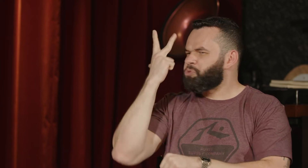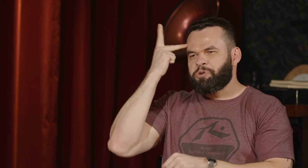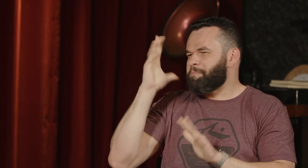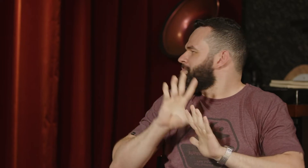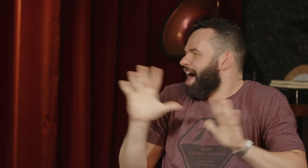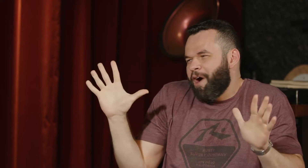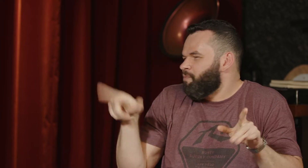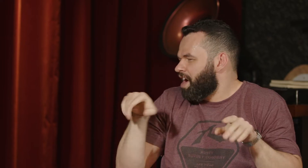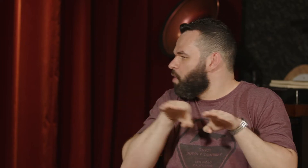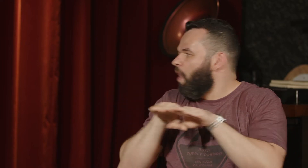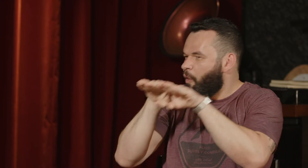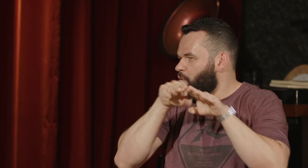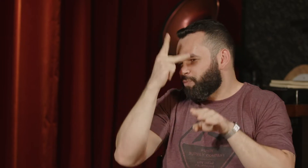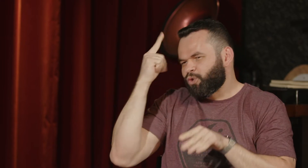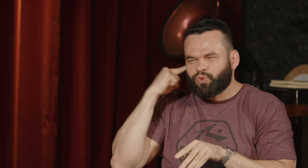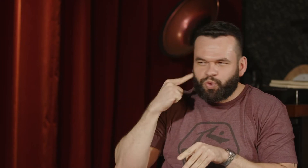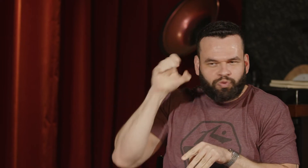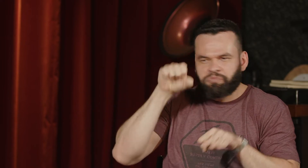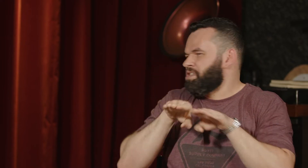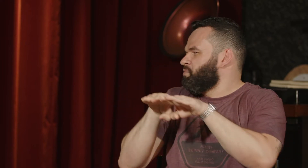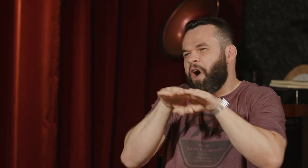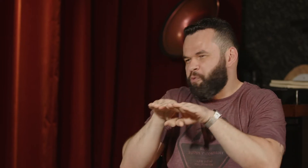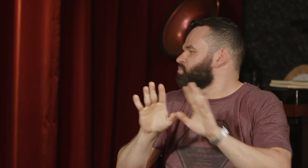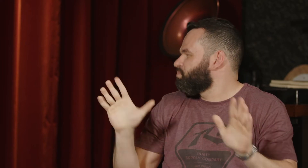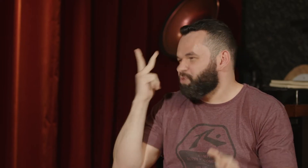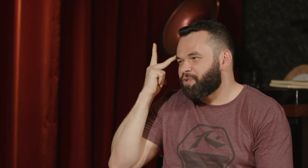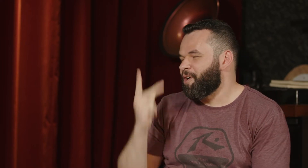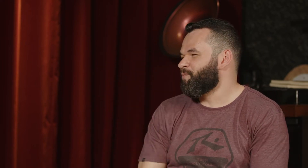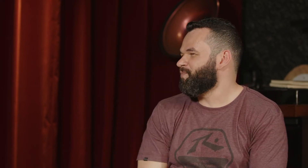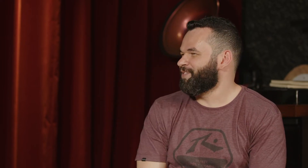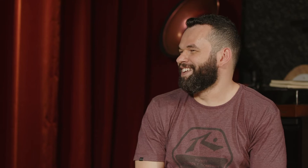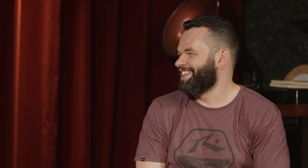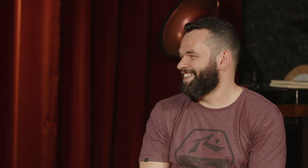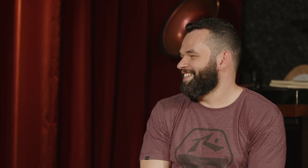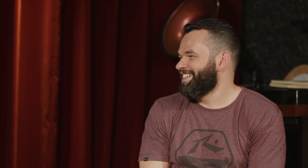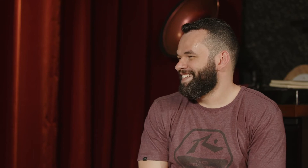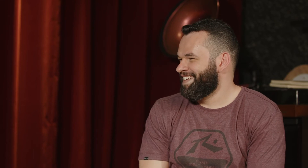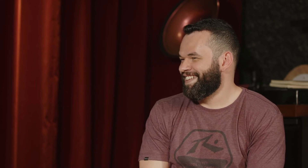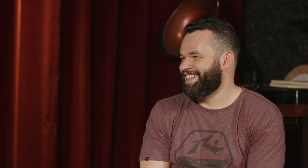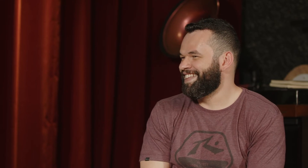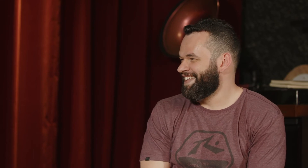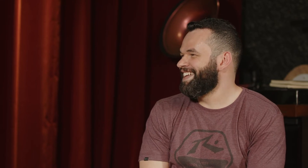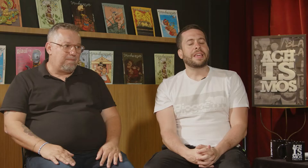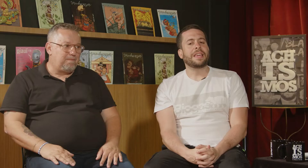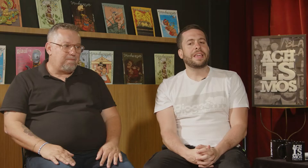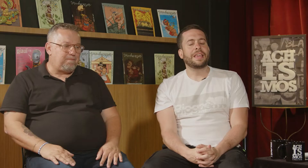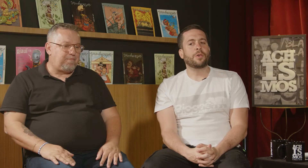placas, a questão do trânsito, mas tem um adesivo que se foi que indica que é surdo. Para mim, surdo e ouvinte são todos iguais. E